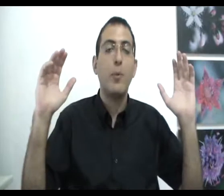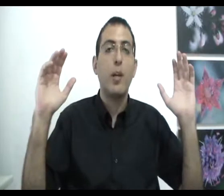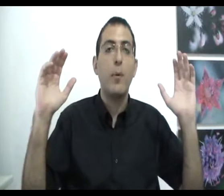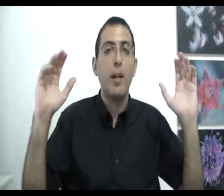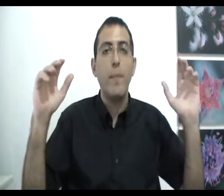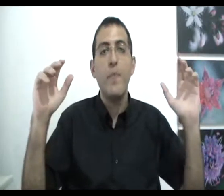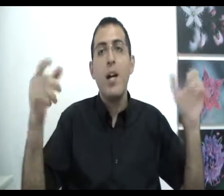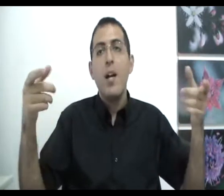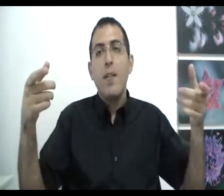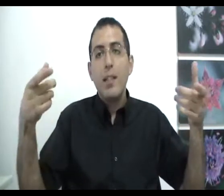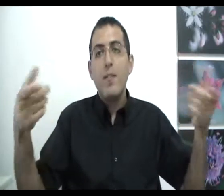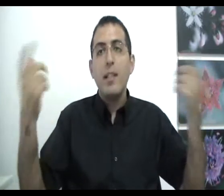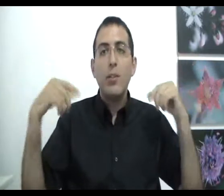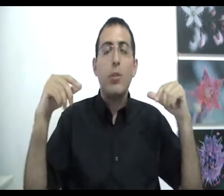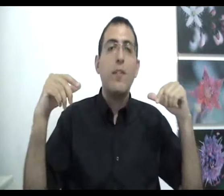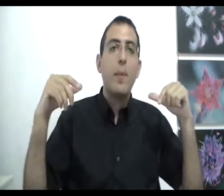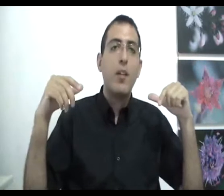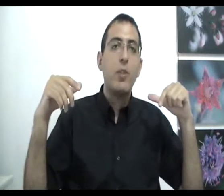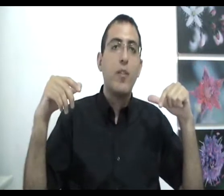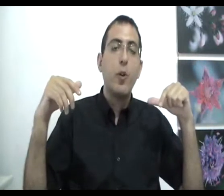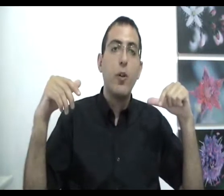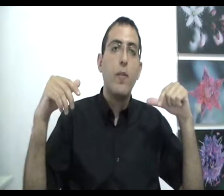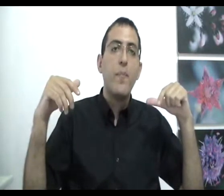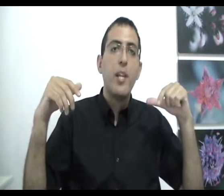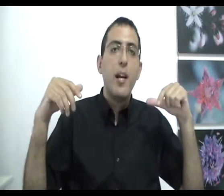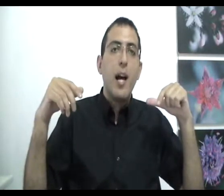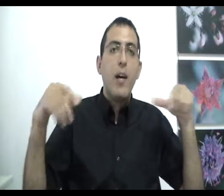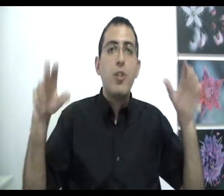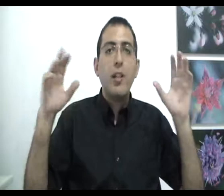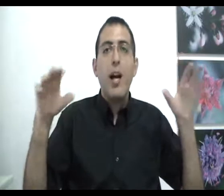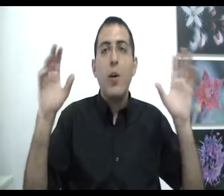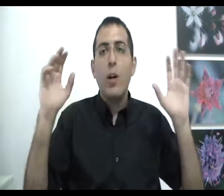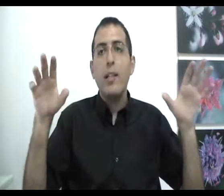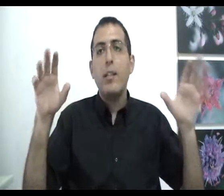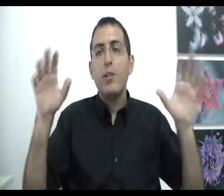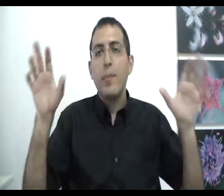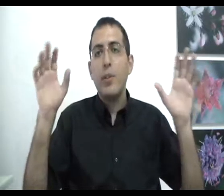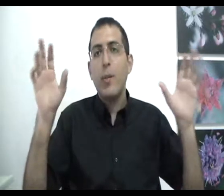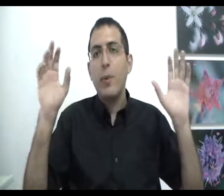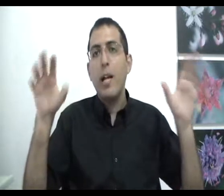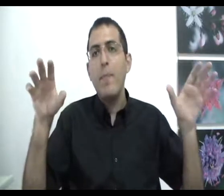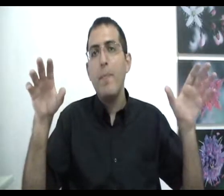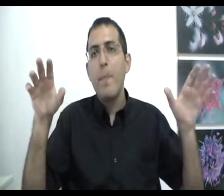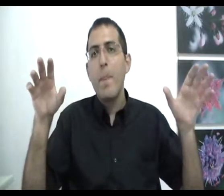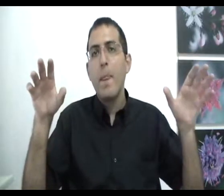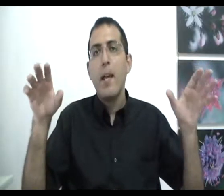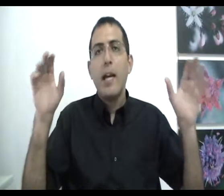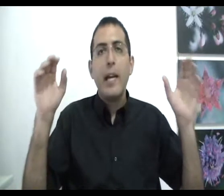ביותר בעולם עכשיו ניתן את אותו דבר מהכיוון ההפוך השיטה הרוחנית הטובה ביותר בעולם היא